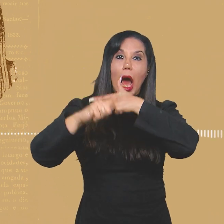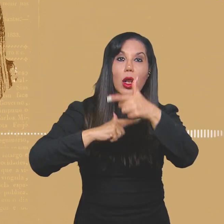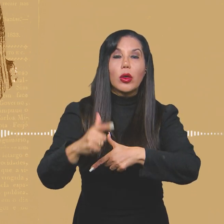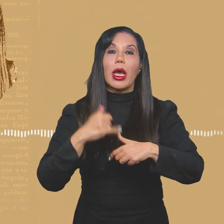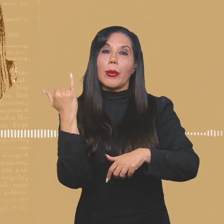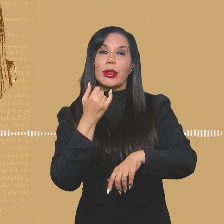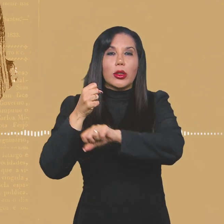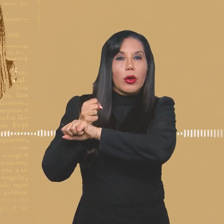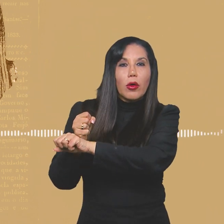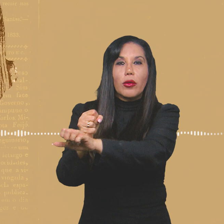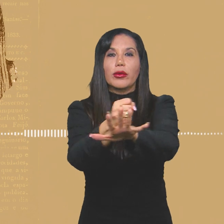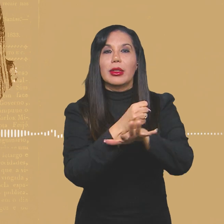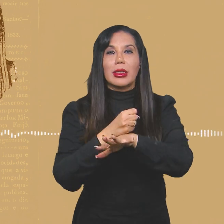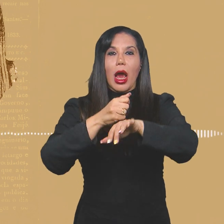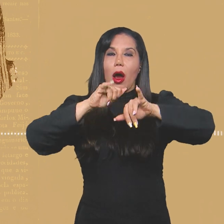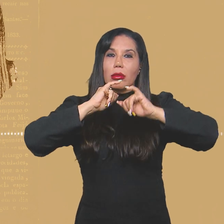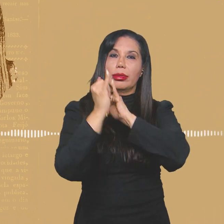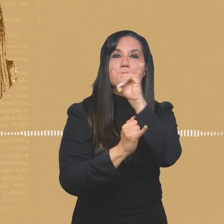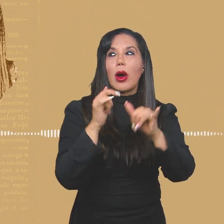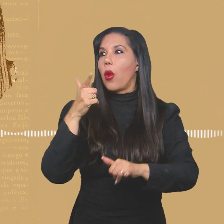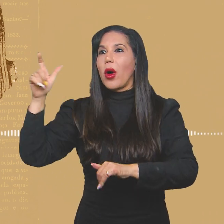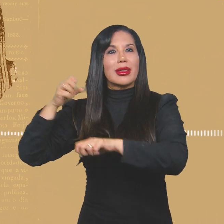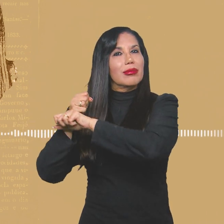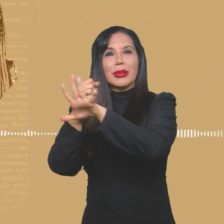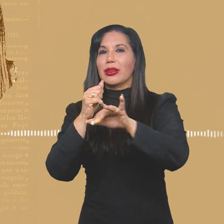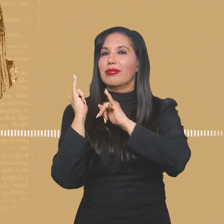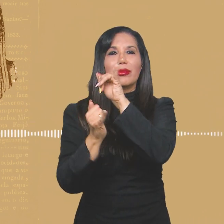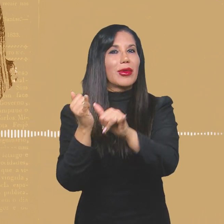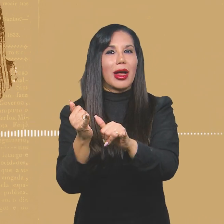comunidade negra e que não são atendidas pela mídia oficial.